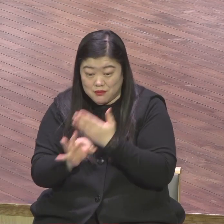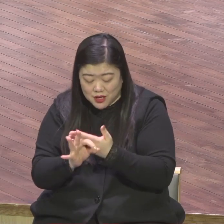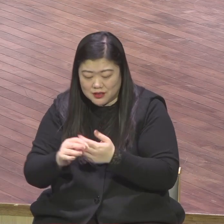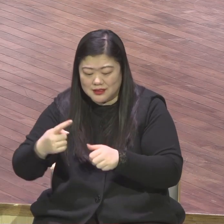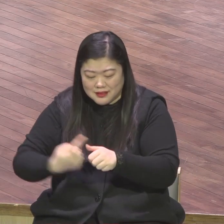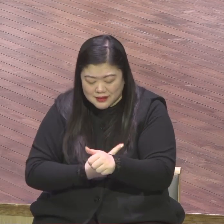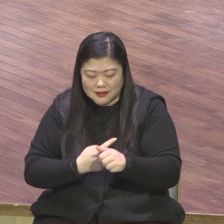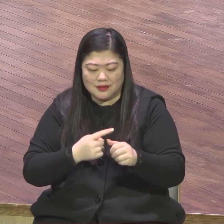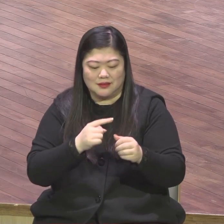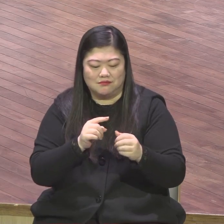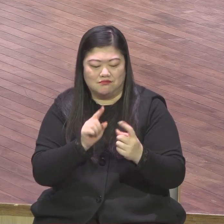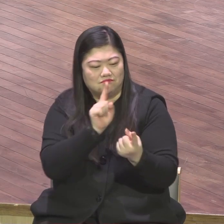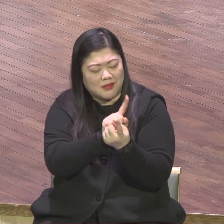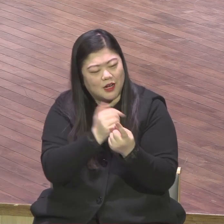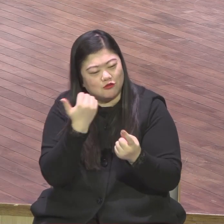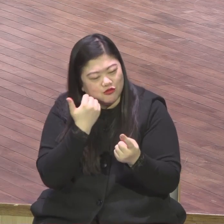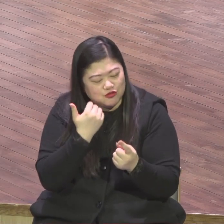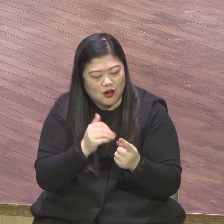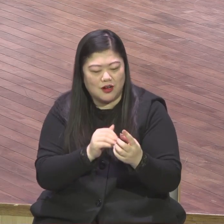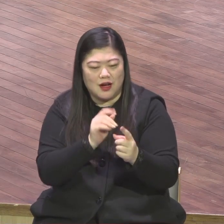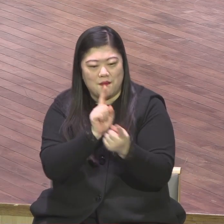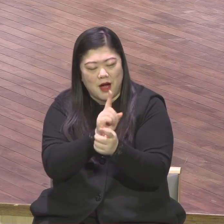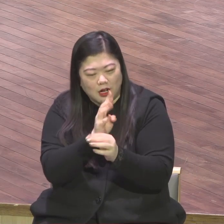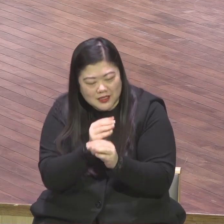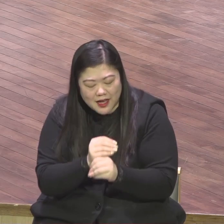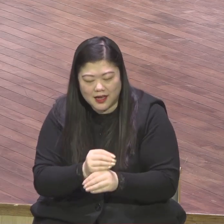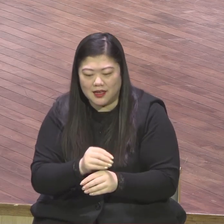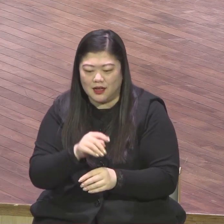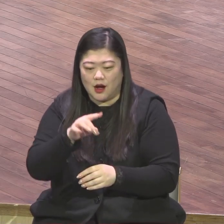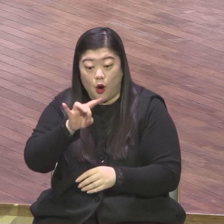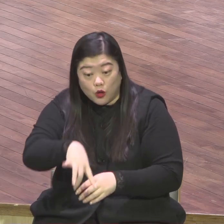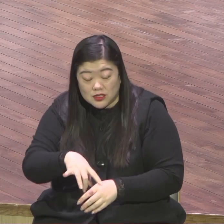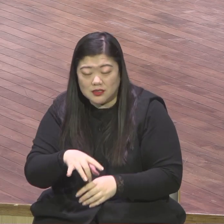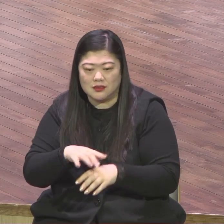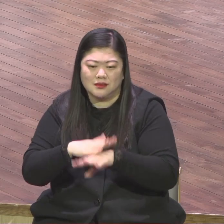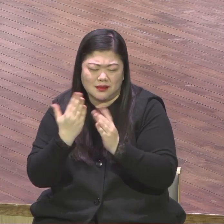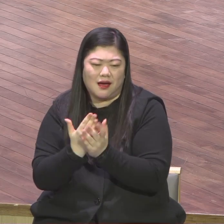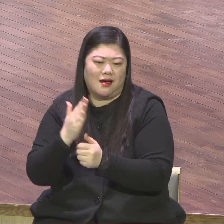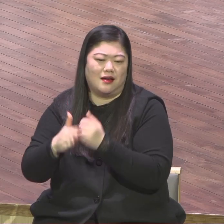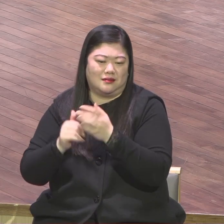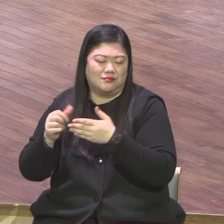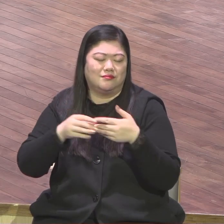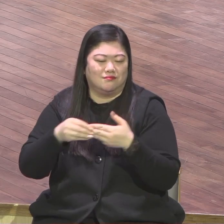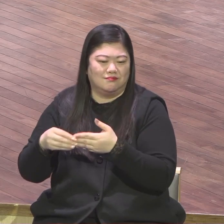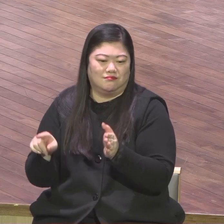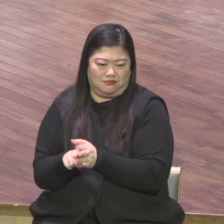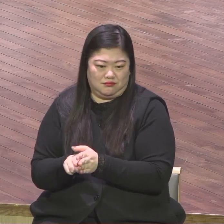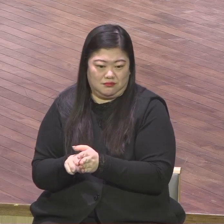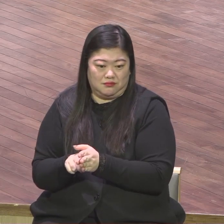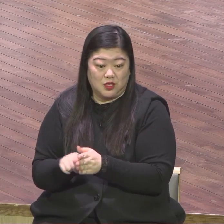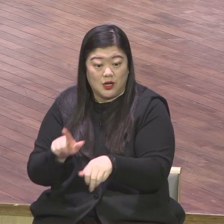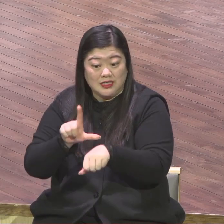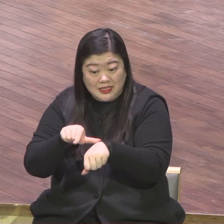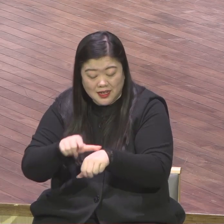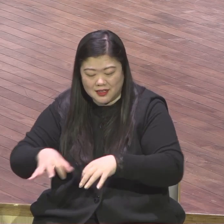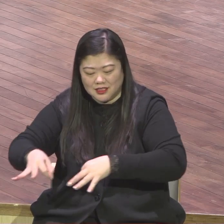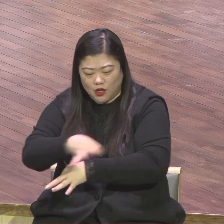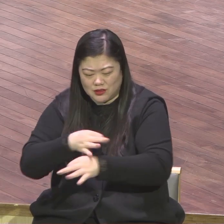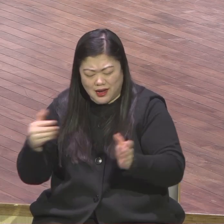우리를 보냅니다 여기서 필요한 영적 규모 시간 경제 모든 것 다 하나님이 여러분